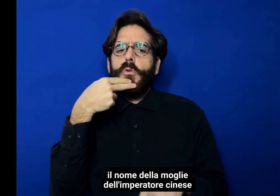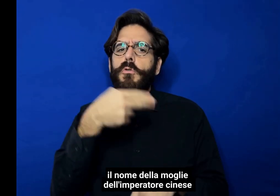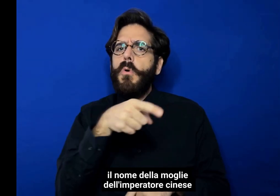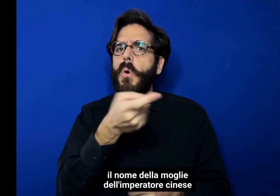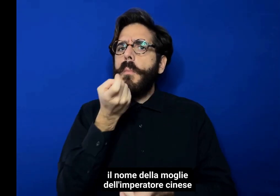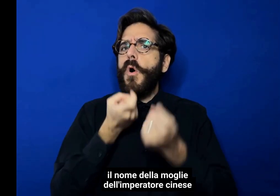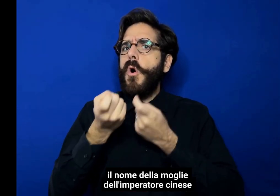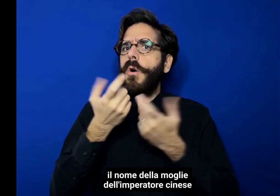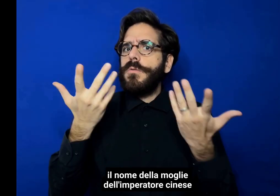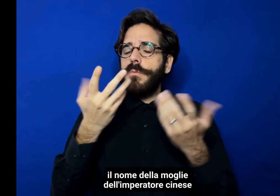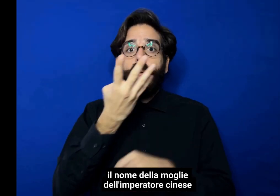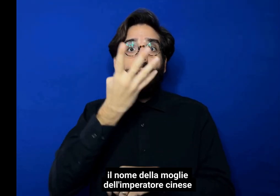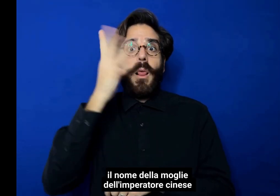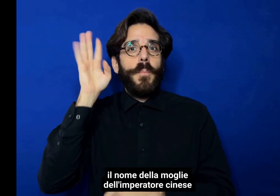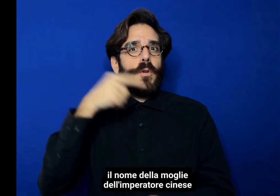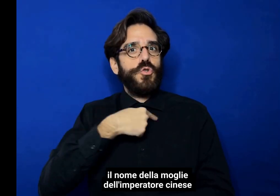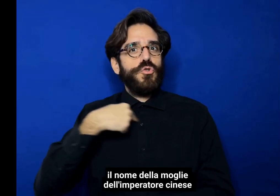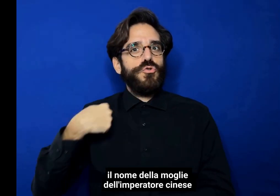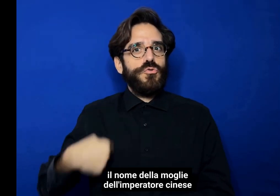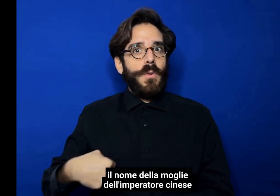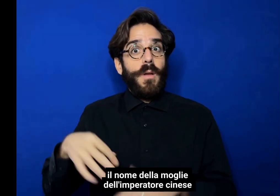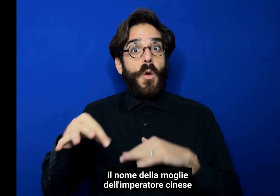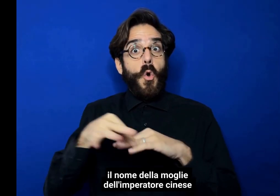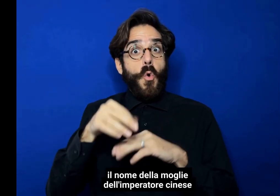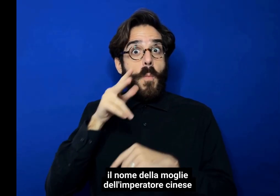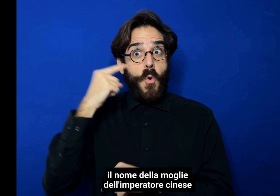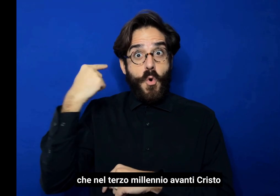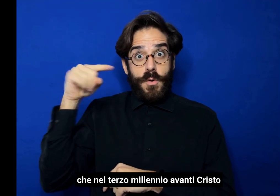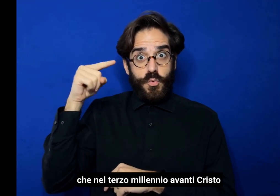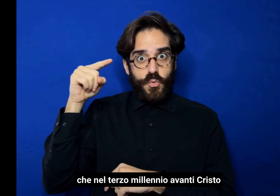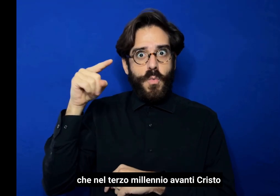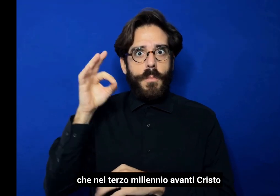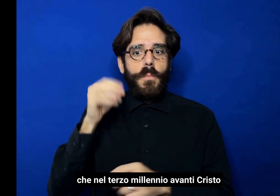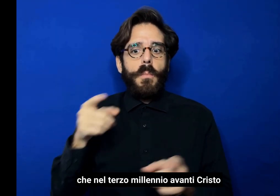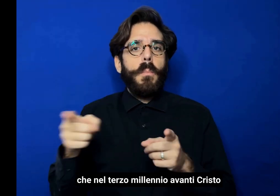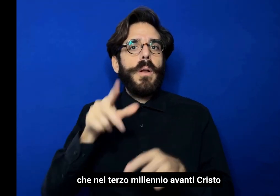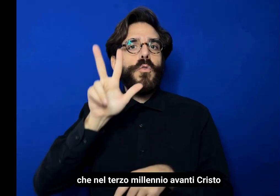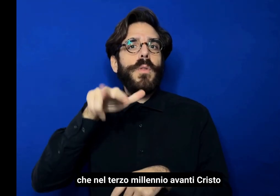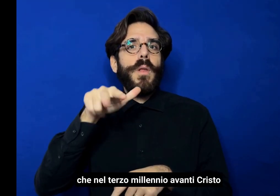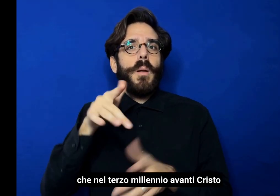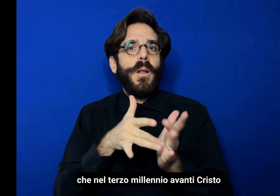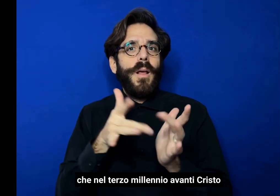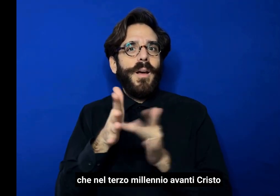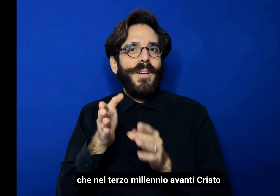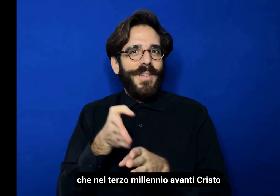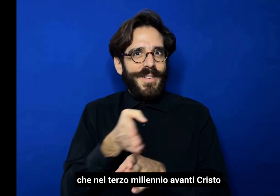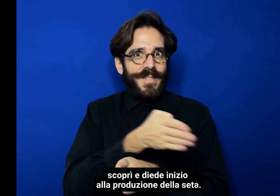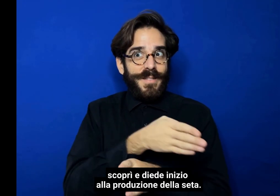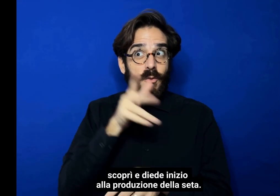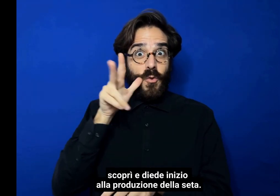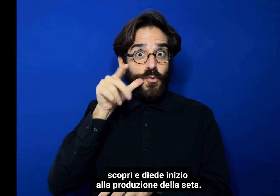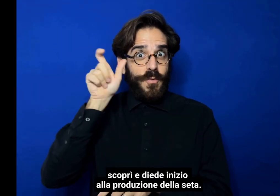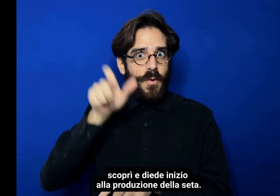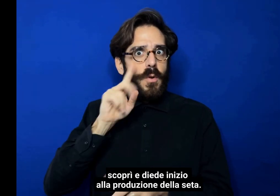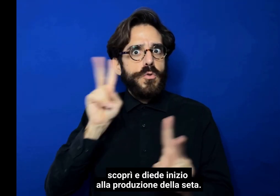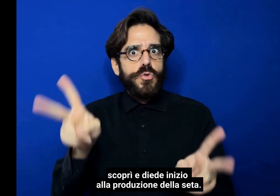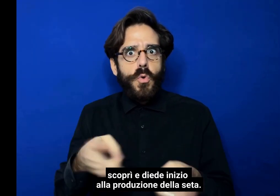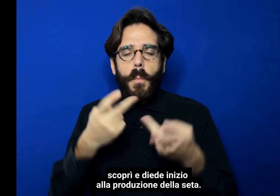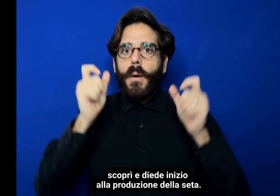nome della moglie dell'imperatore cinese che nel III millennio a.C. scoprì e diede inizio